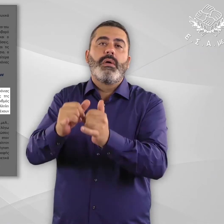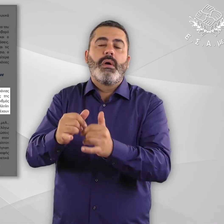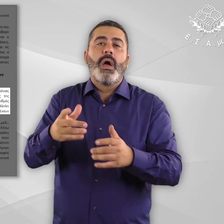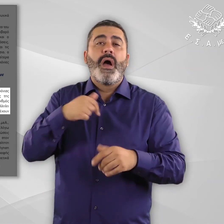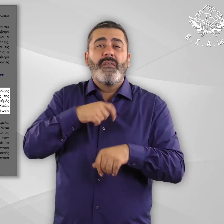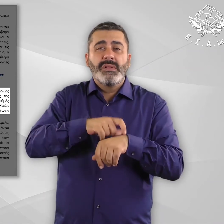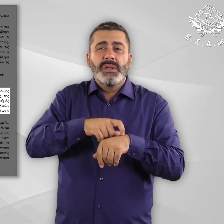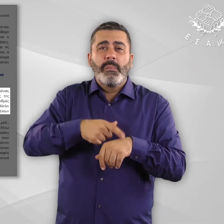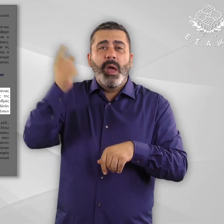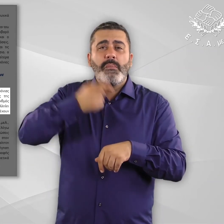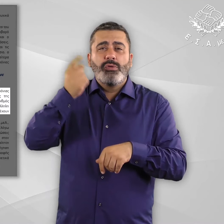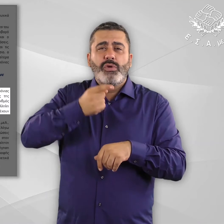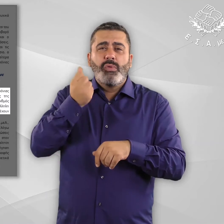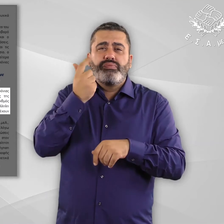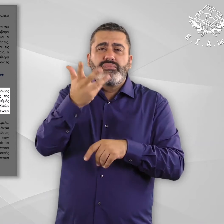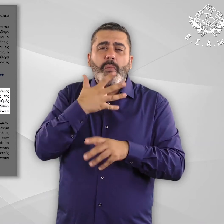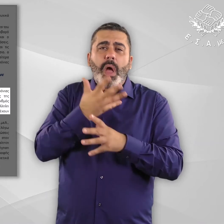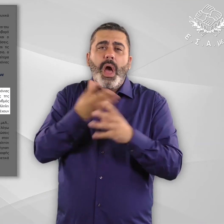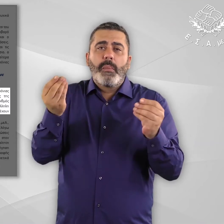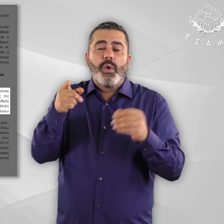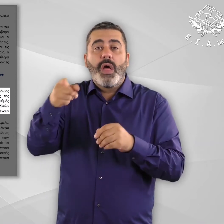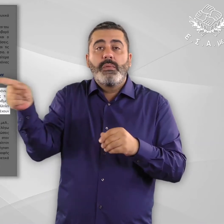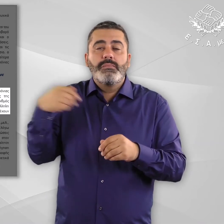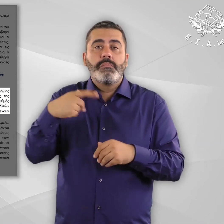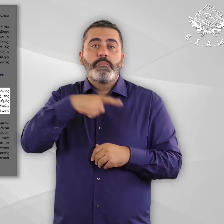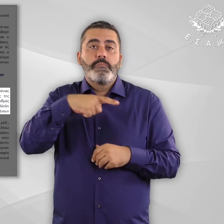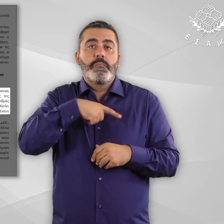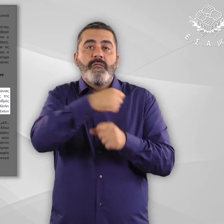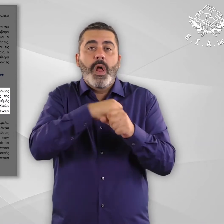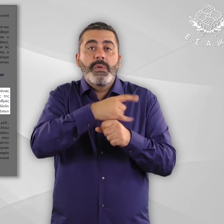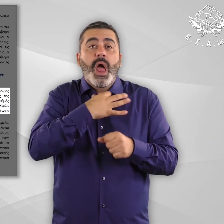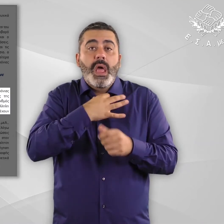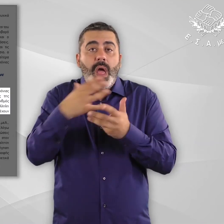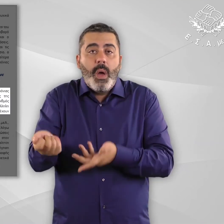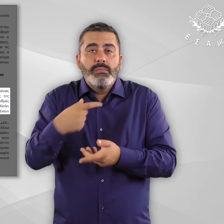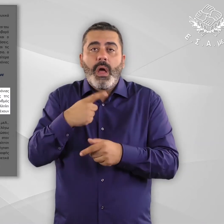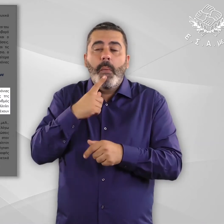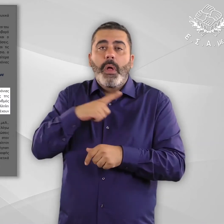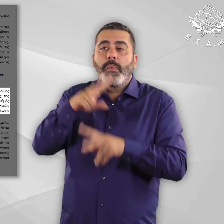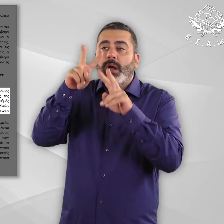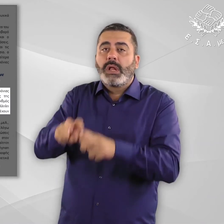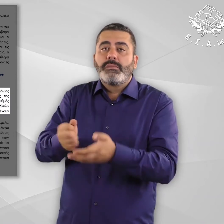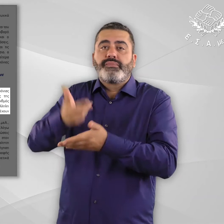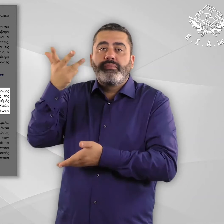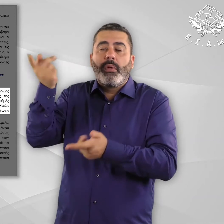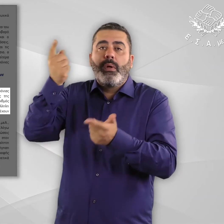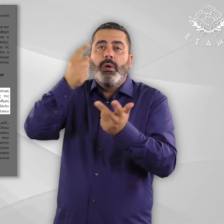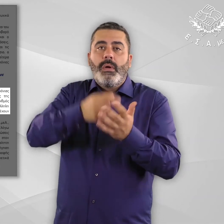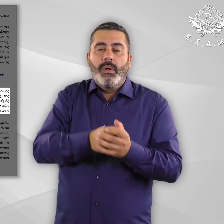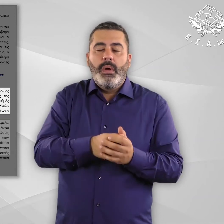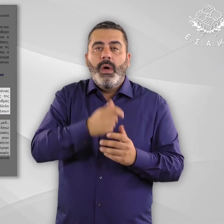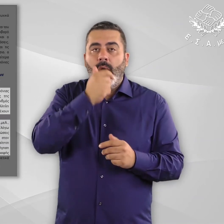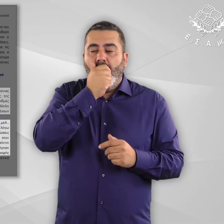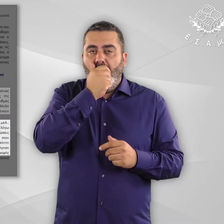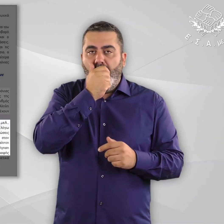σημαντικός αριθμός προσφύγων και αιτούντων άσυλο δεν λαμβάνουν την κατάλληλη ιατροφαρμακευτική περίθαλψη που ενδεχομένως ναι έχουν